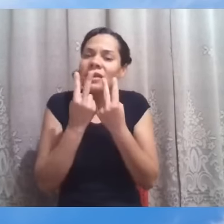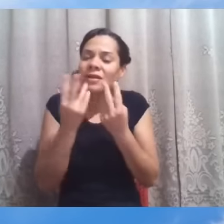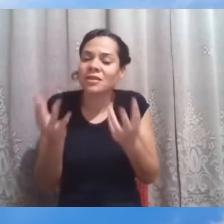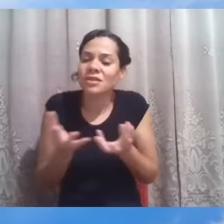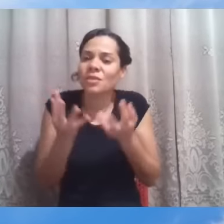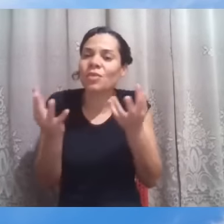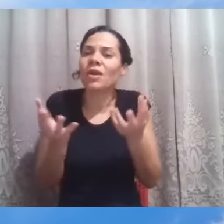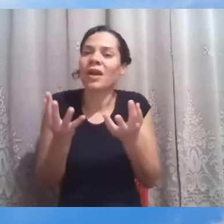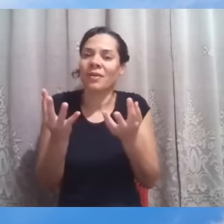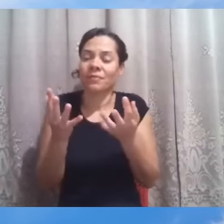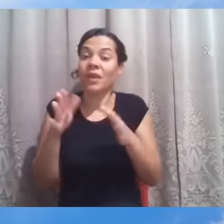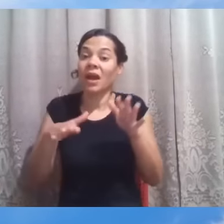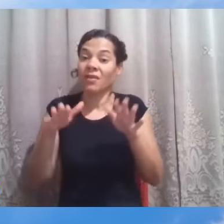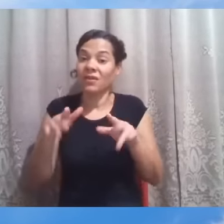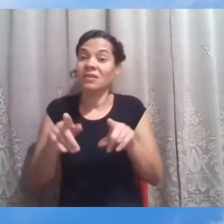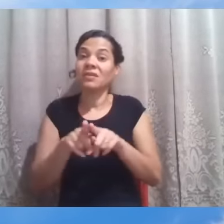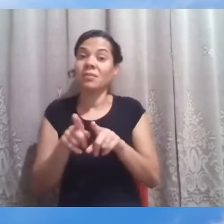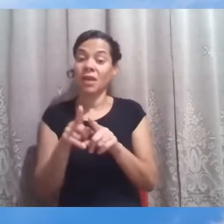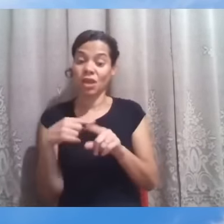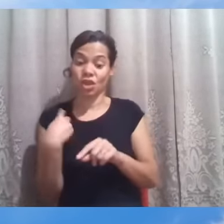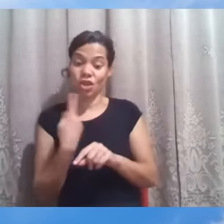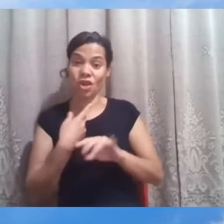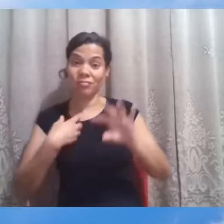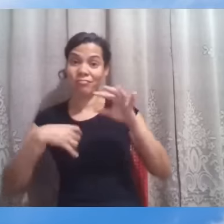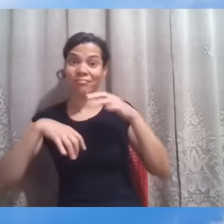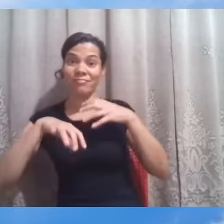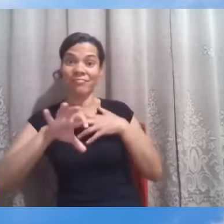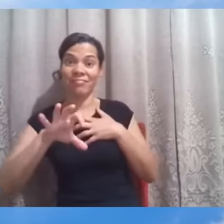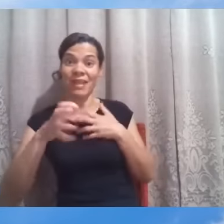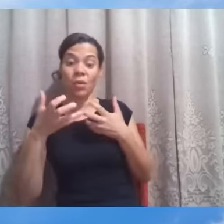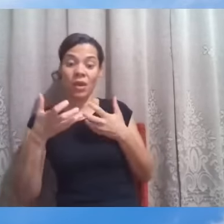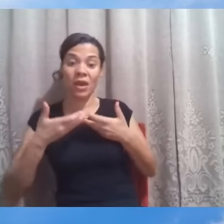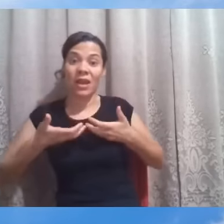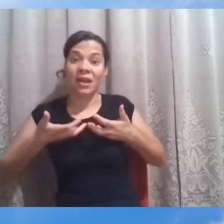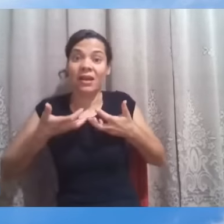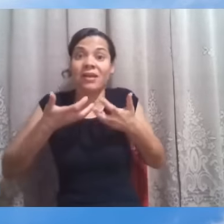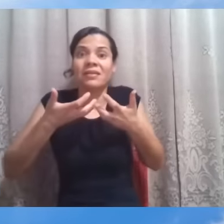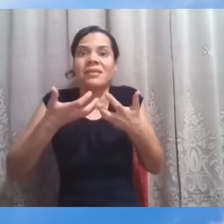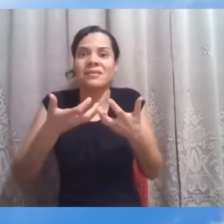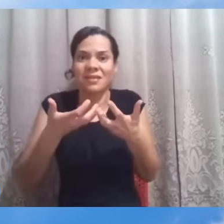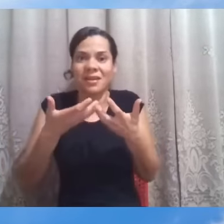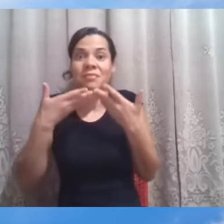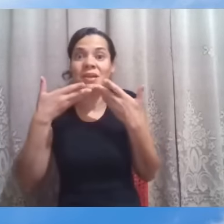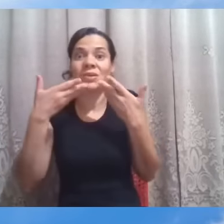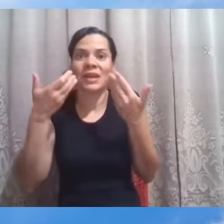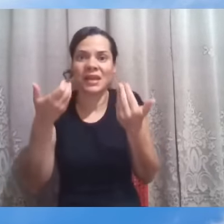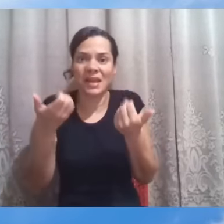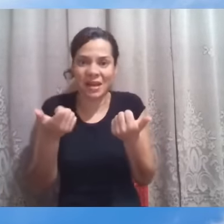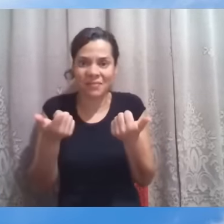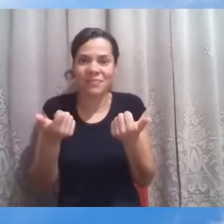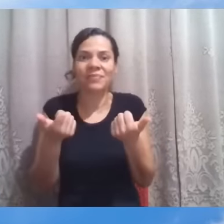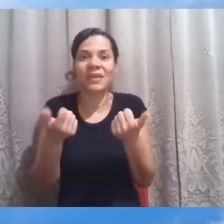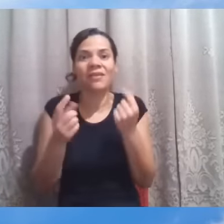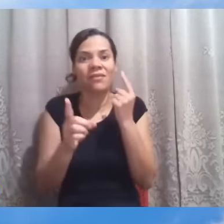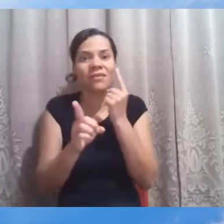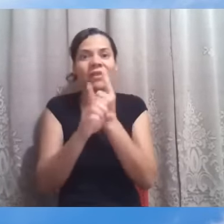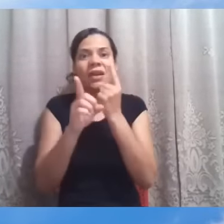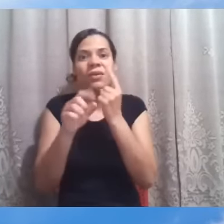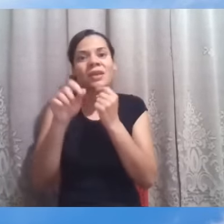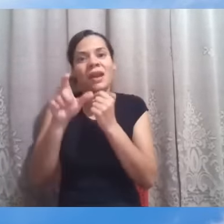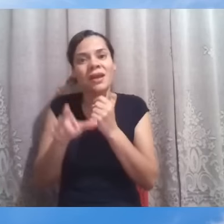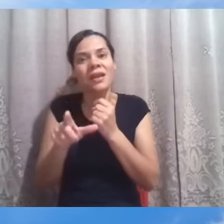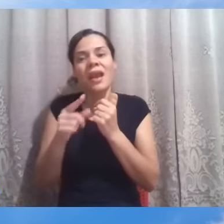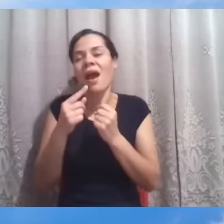Mas, muitas vezes, estaremos nós num movimento de querer engrandecermos no sentido de melhoria e encontraremos os que ainda não nos